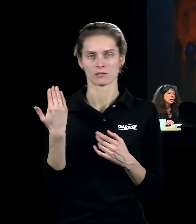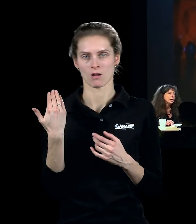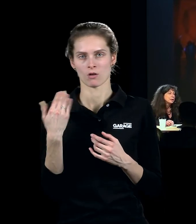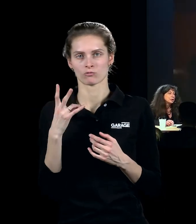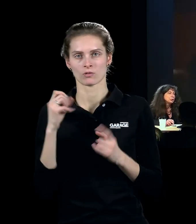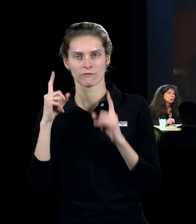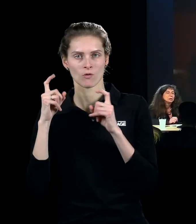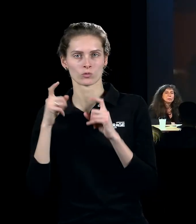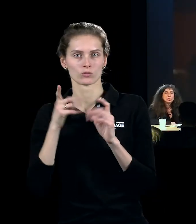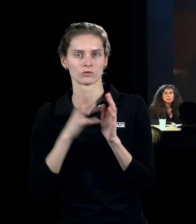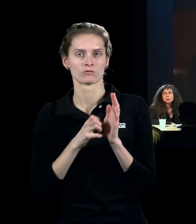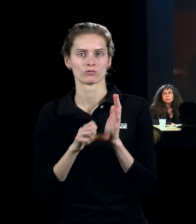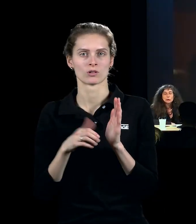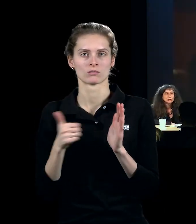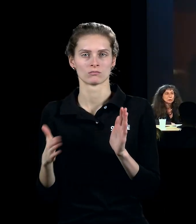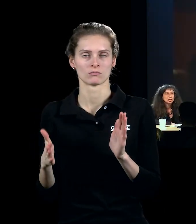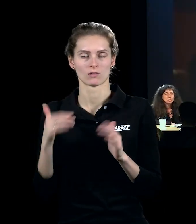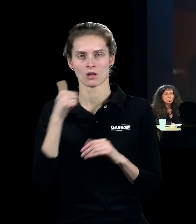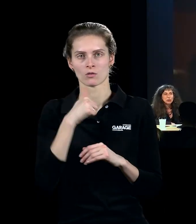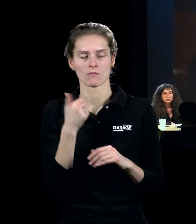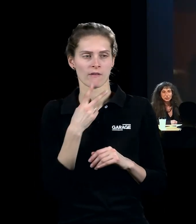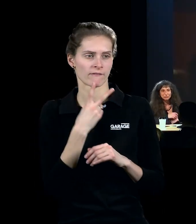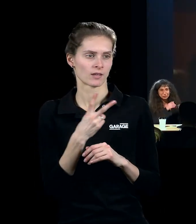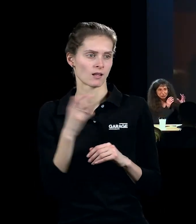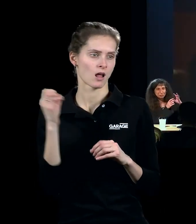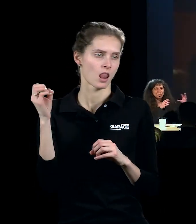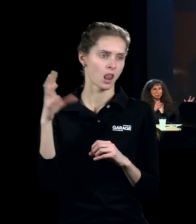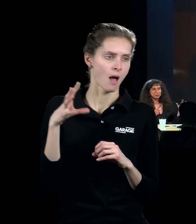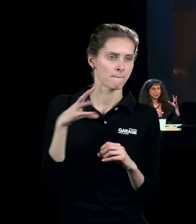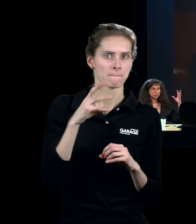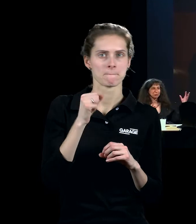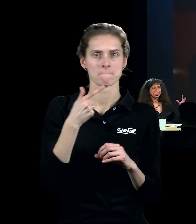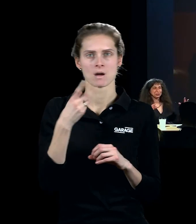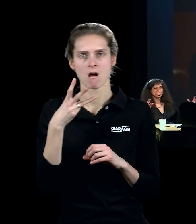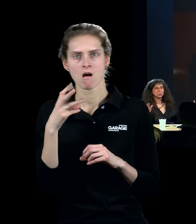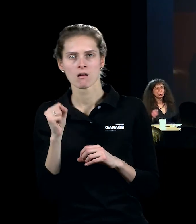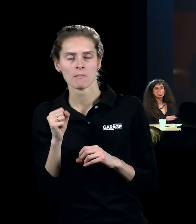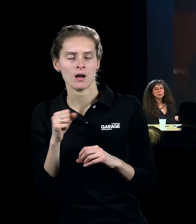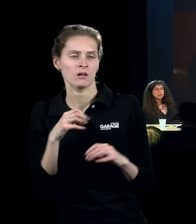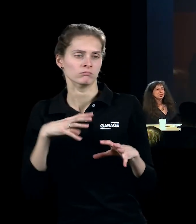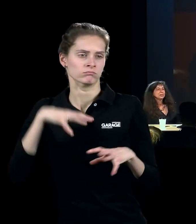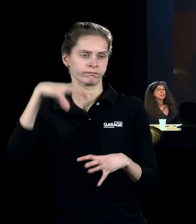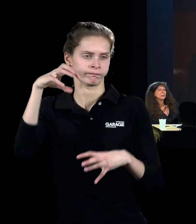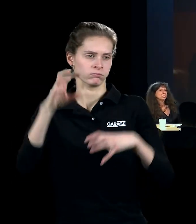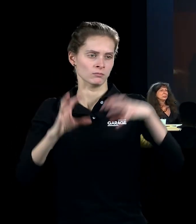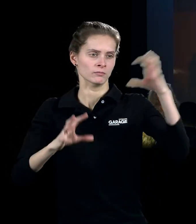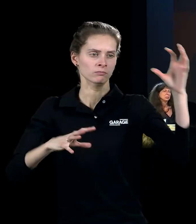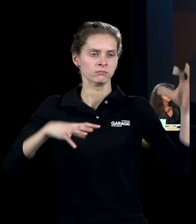И, конечно, немножко напоминает вот эту эстетику ламп, магма, в которых плавают всякие замечательные тягучие пузыри.